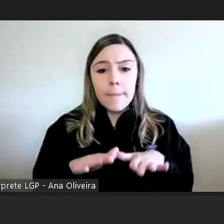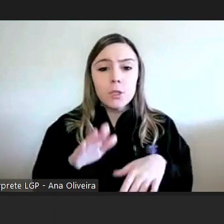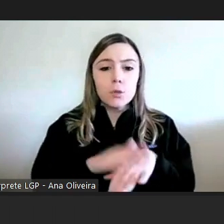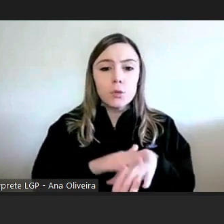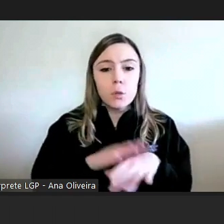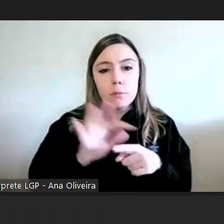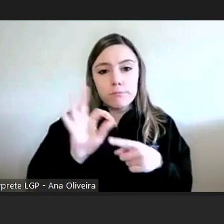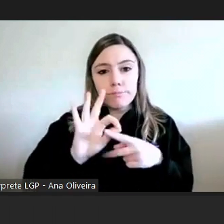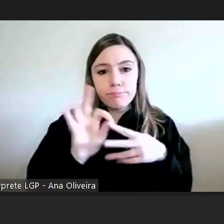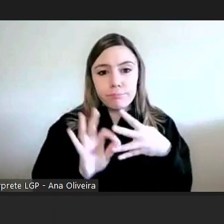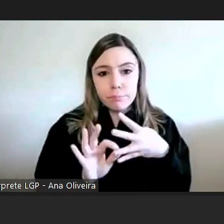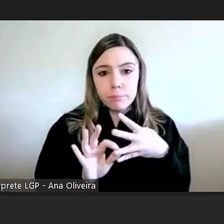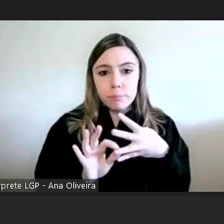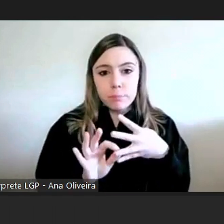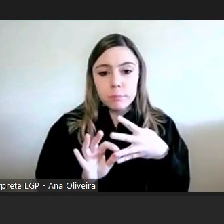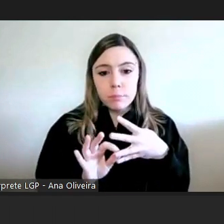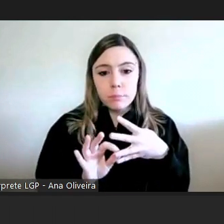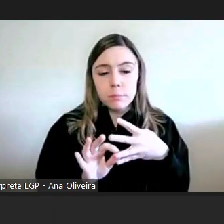conta as características